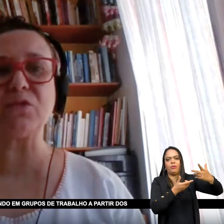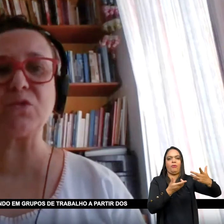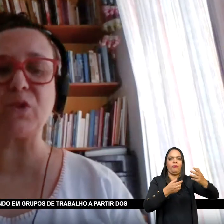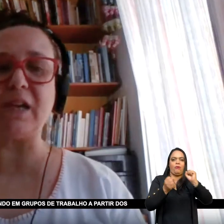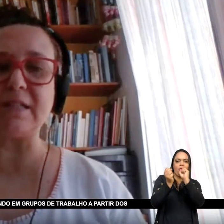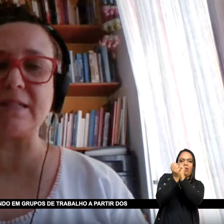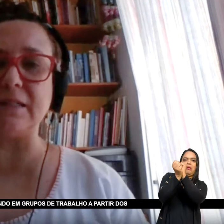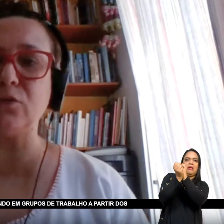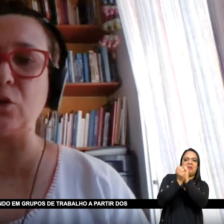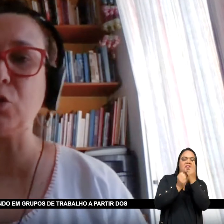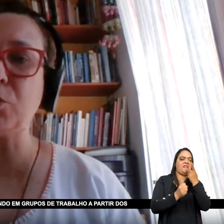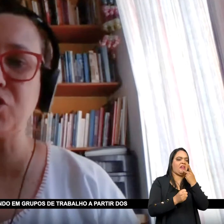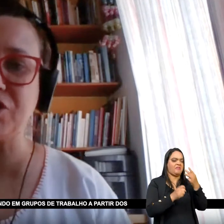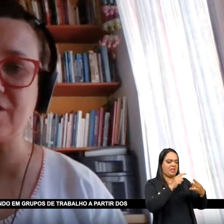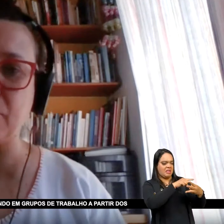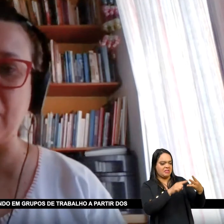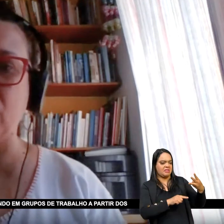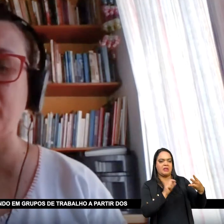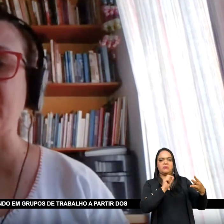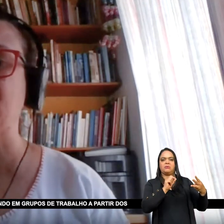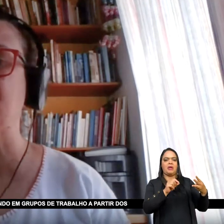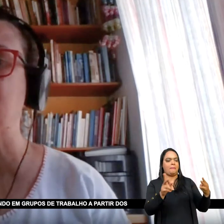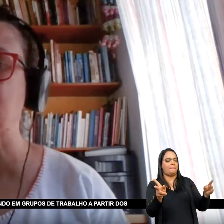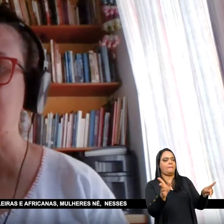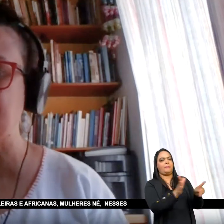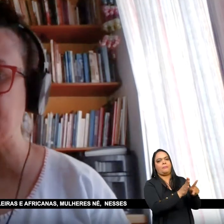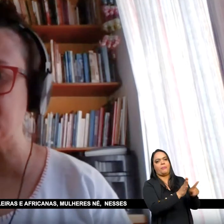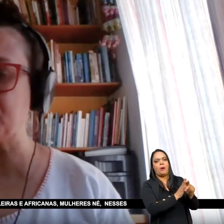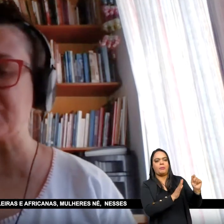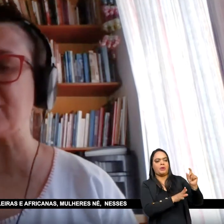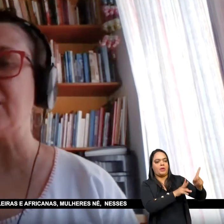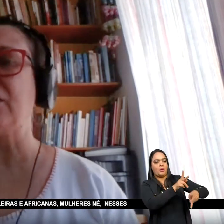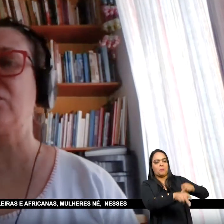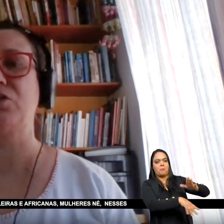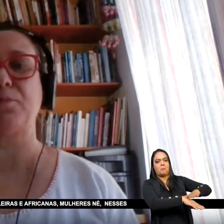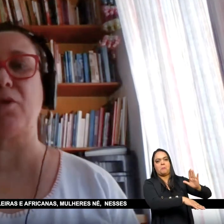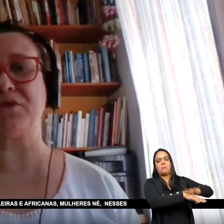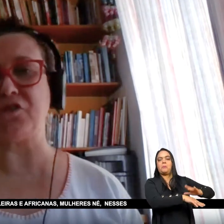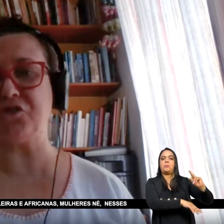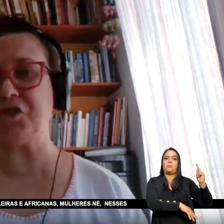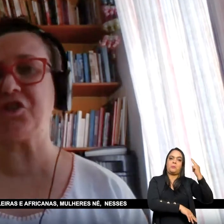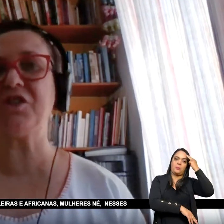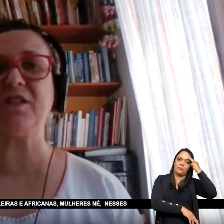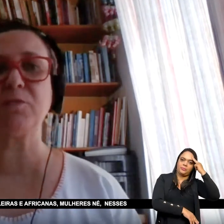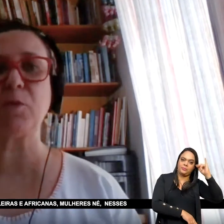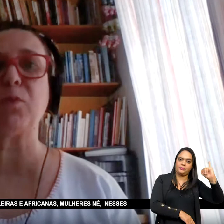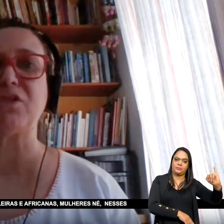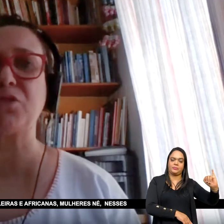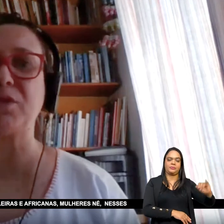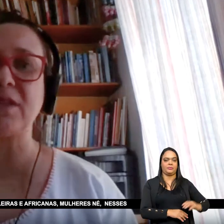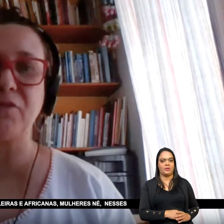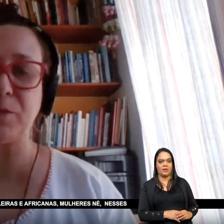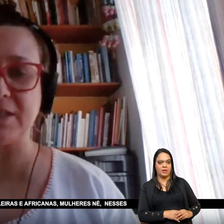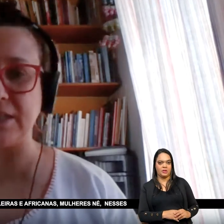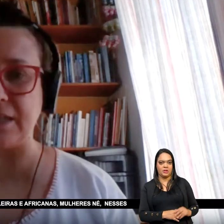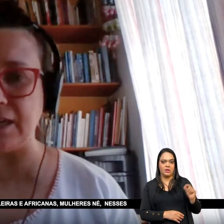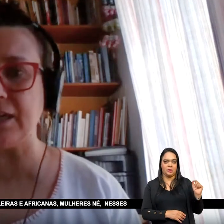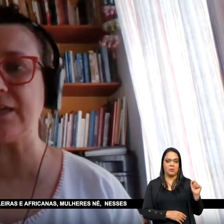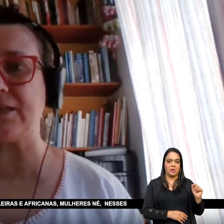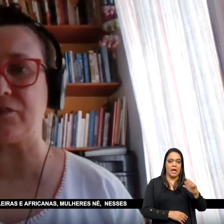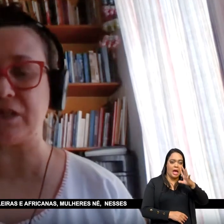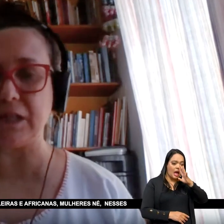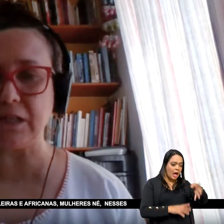estamos nos organizando Em grupos de trabalho A partir dos sujeitos Dos povos indígenas Populações afro